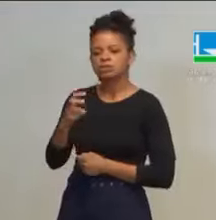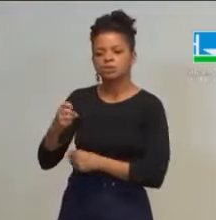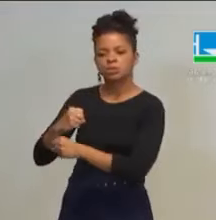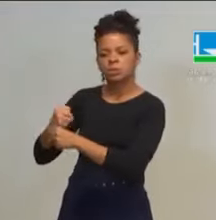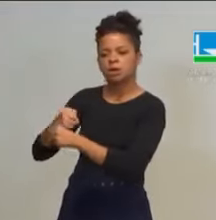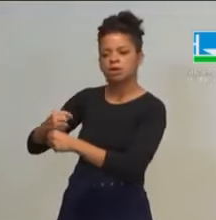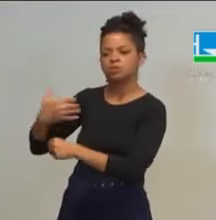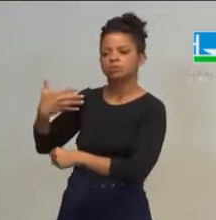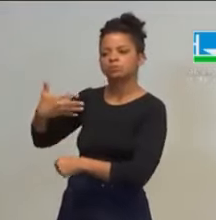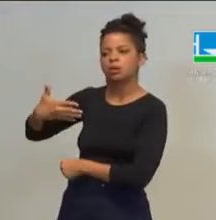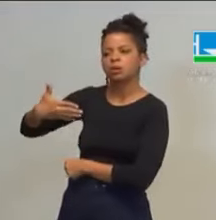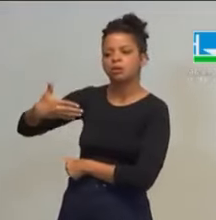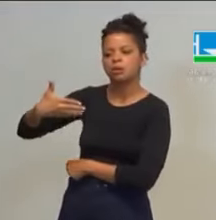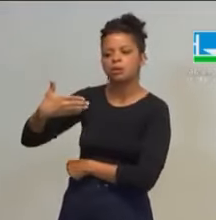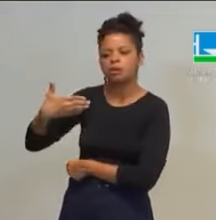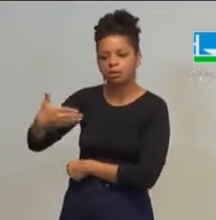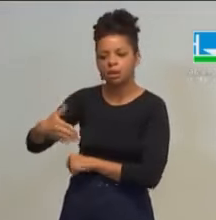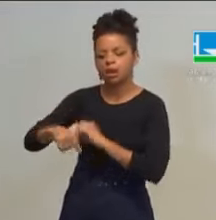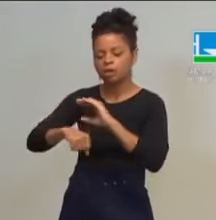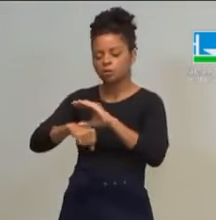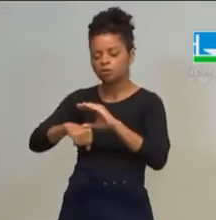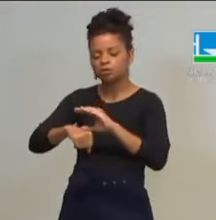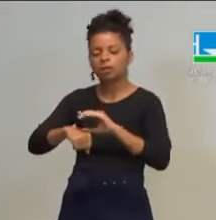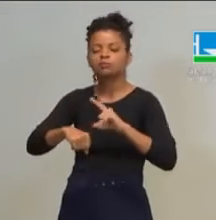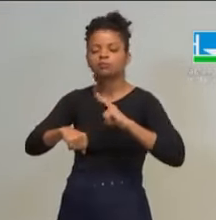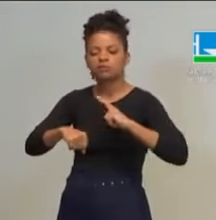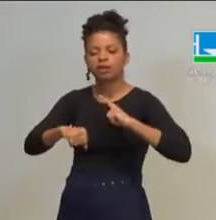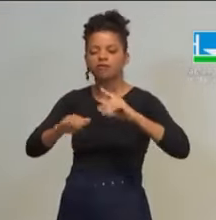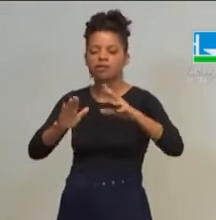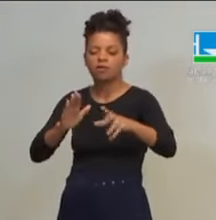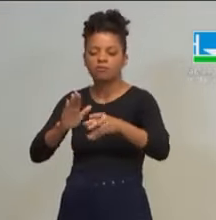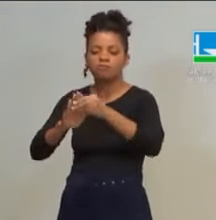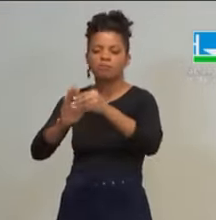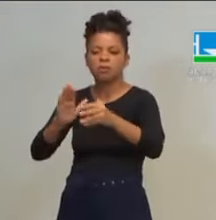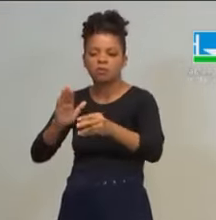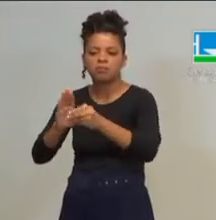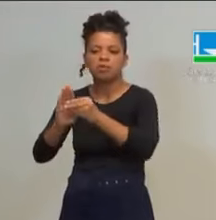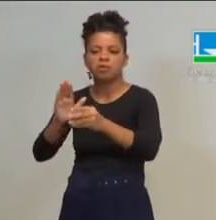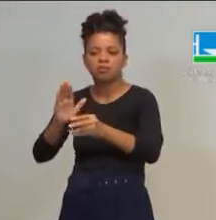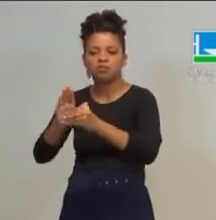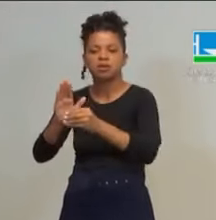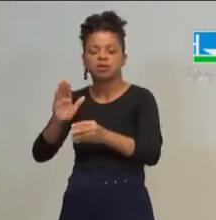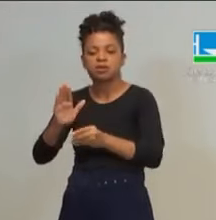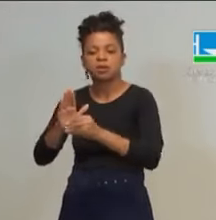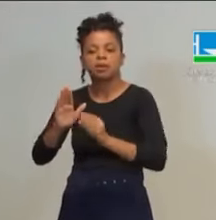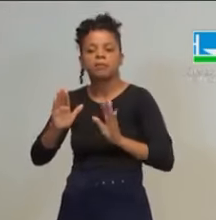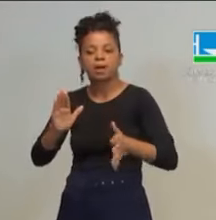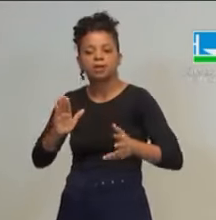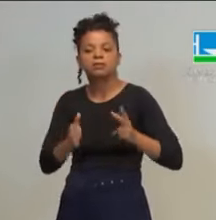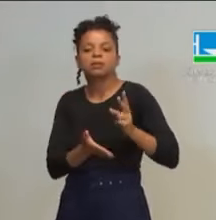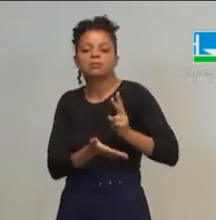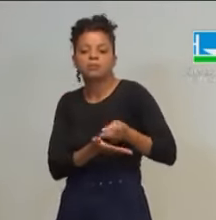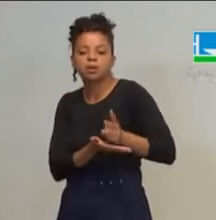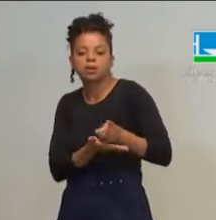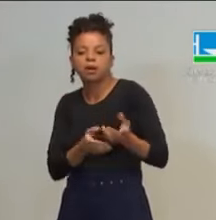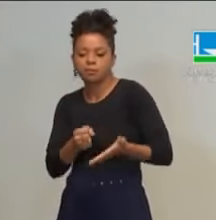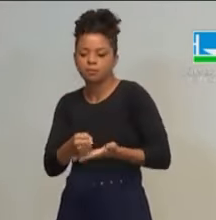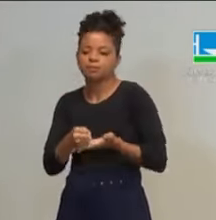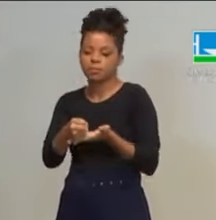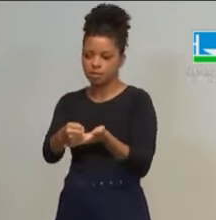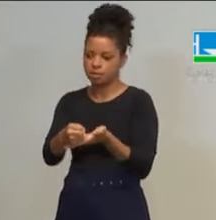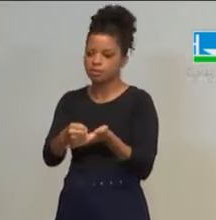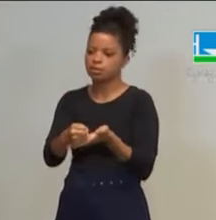A Constituição passou por várias emendas, mas preservou, lógico, a sua essência. É útil,